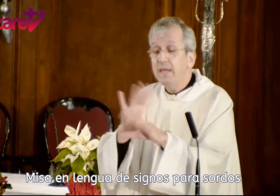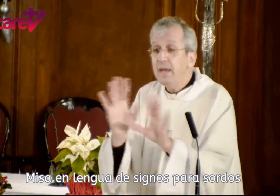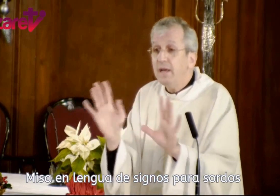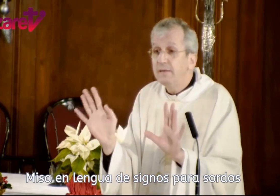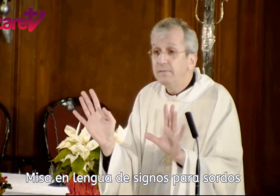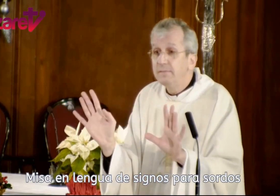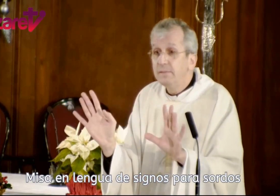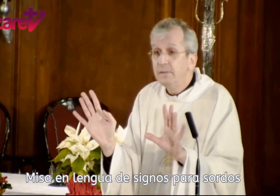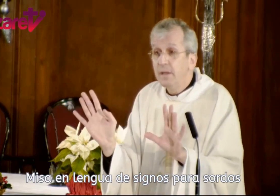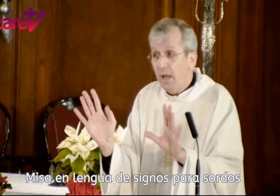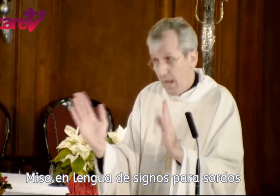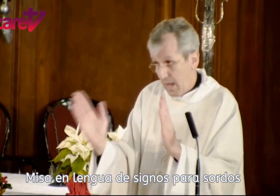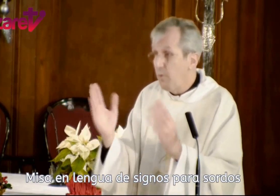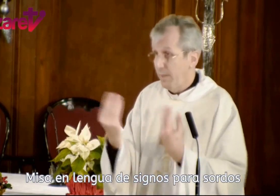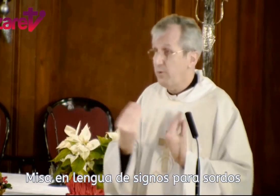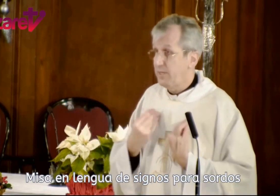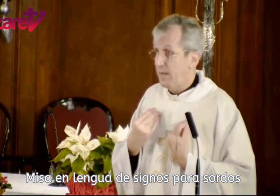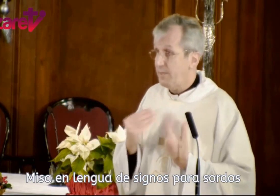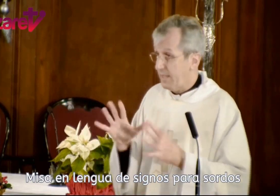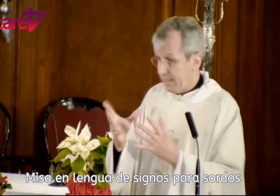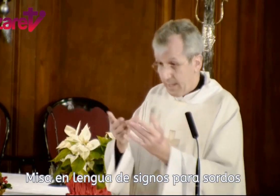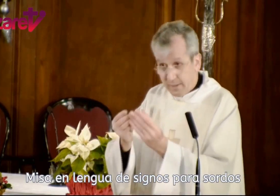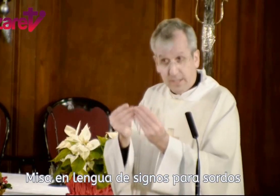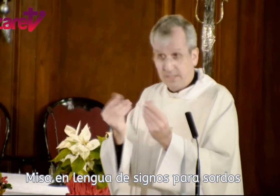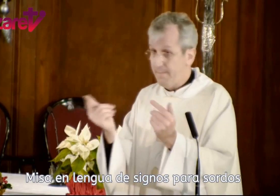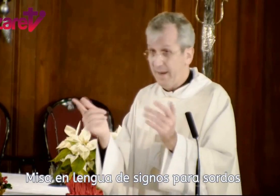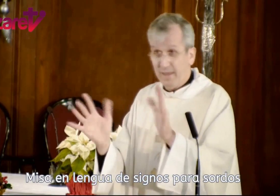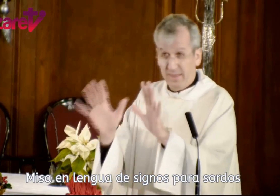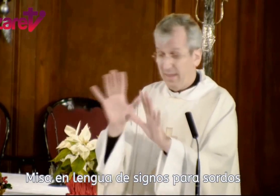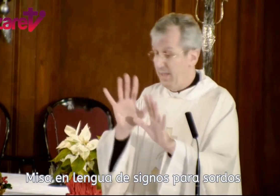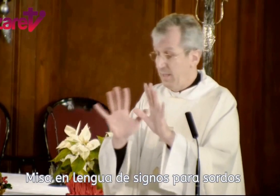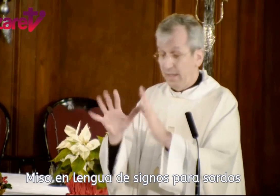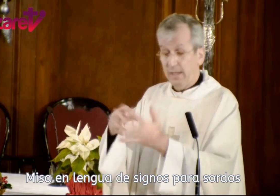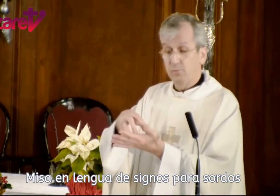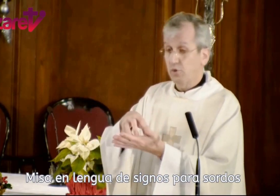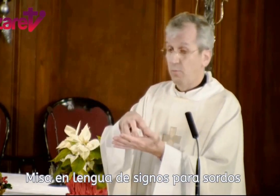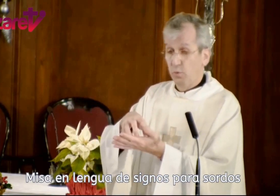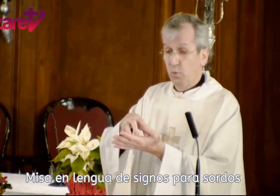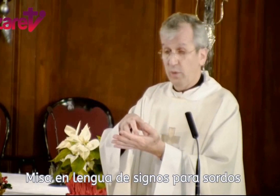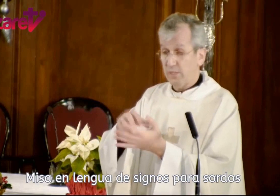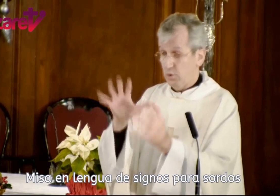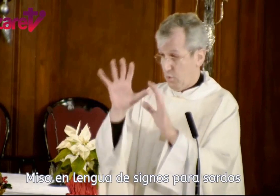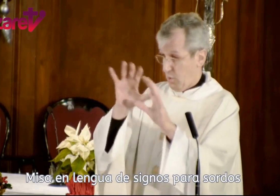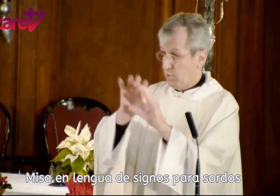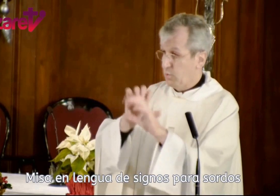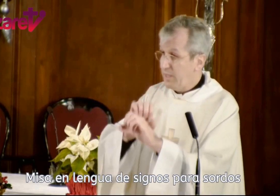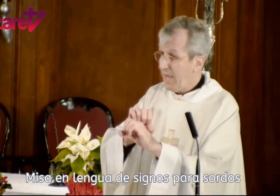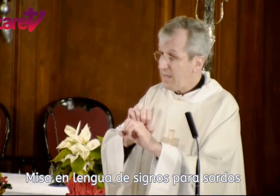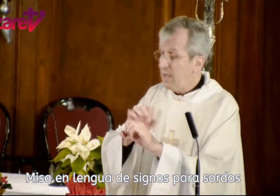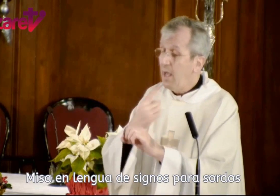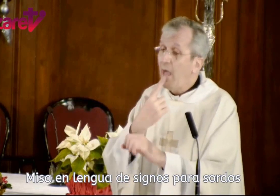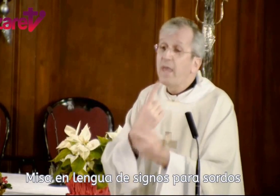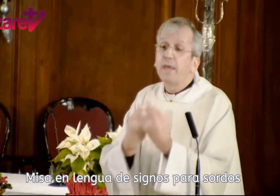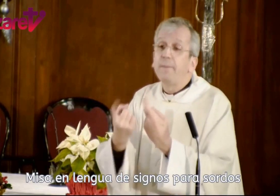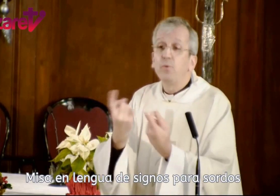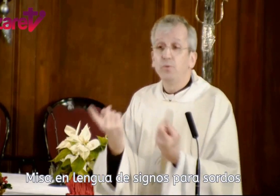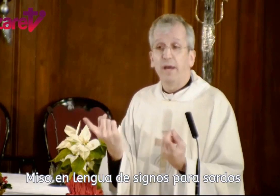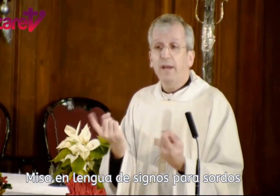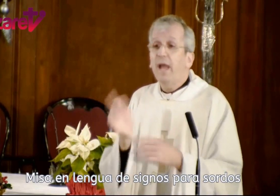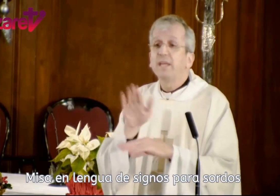guía, hay momentos en la vida en que desaparece y tenemos como dudas o oscuridad y hay que preguntar, hay